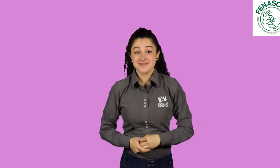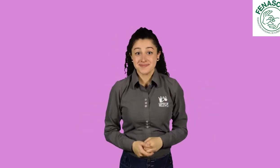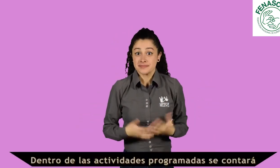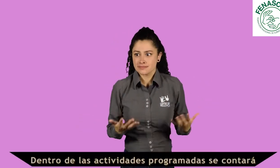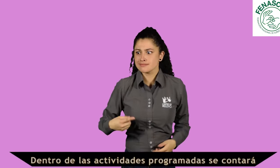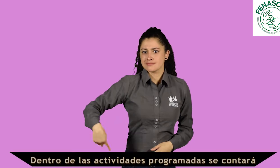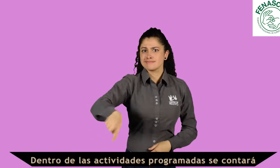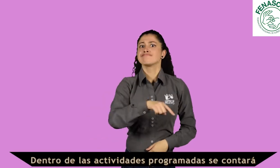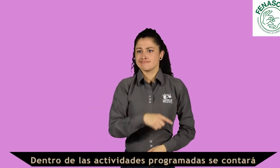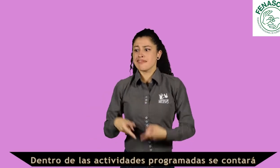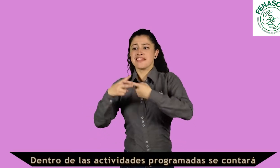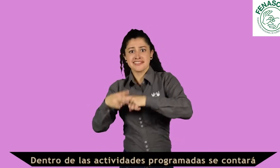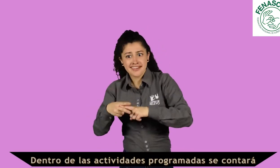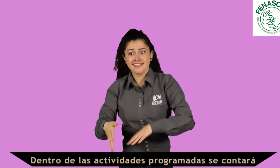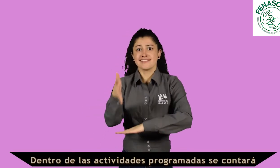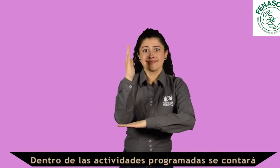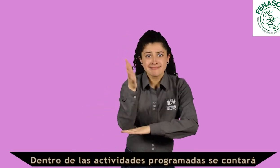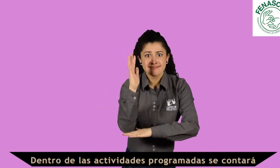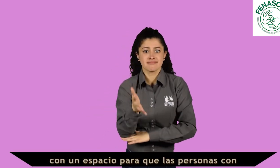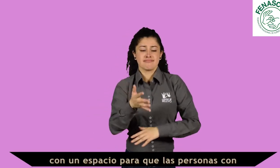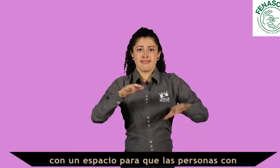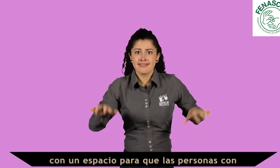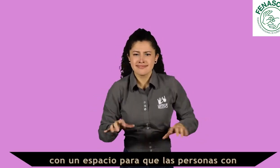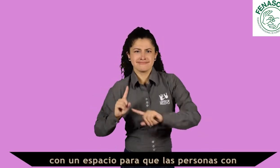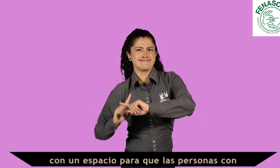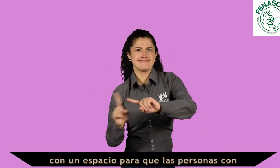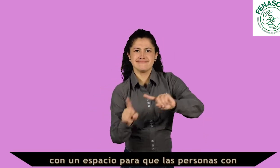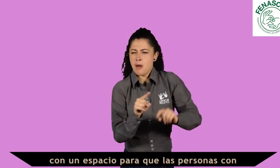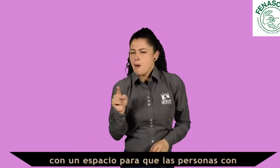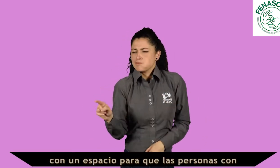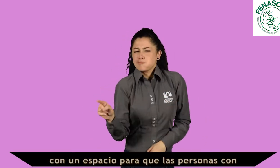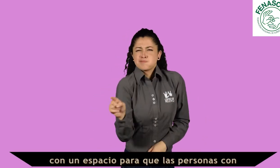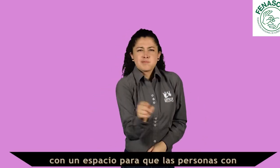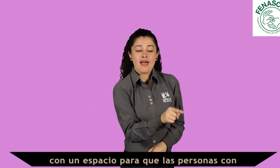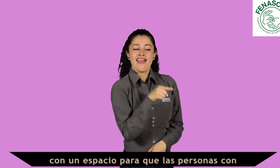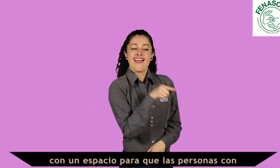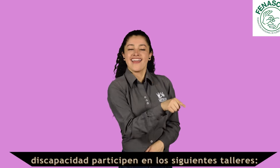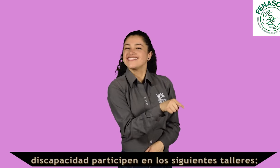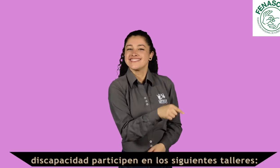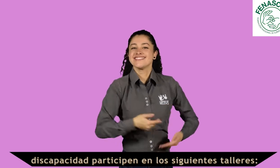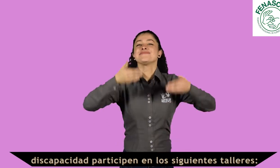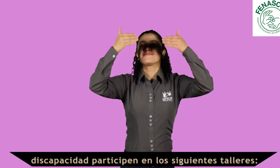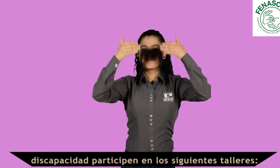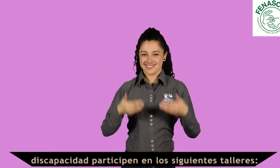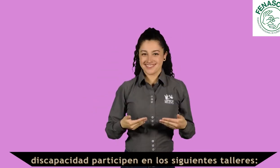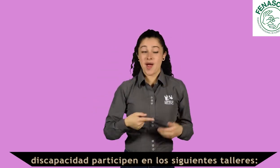Encuentro de las actividades programadas se contará con un espacio para que las personas con discapacidad participen en los siguientes talleres.